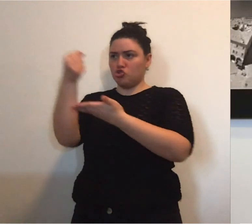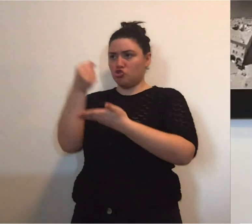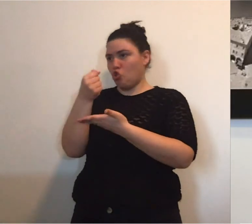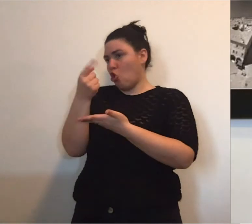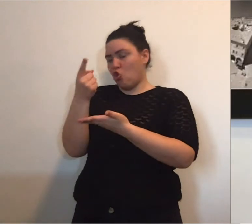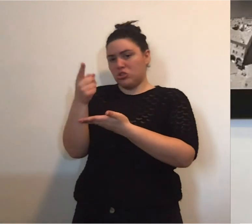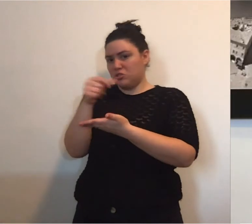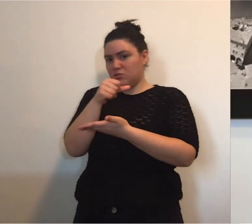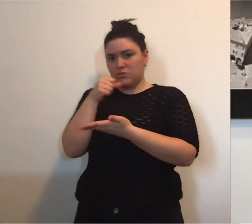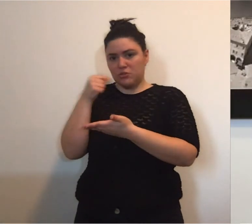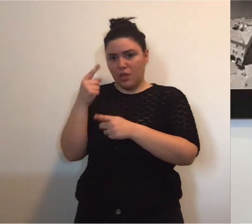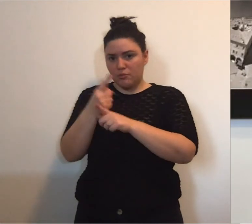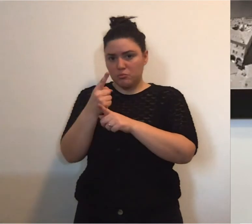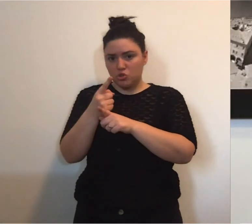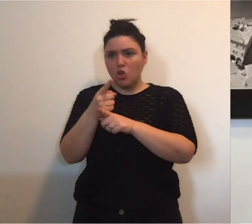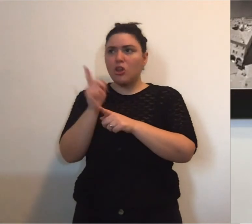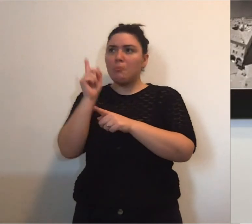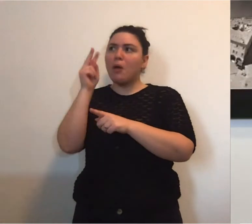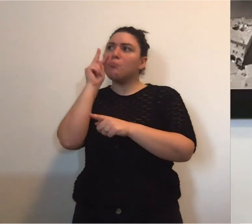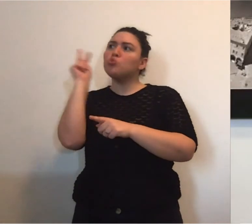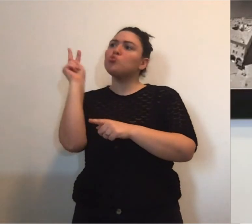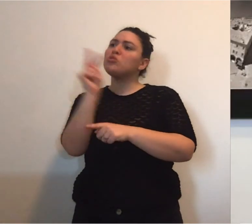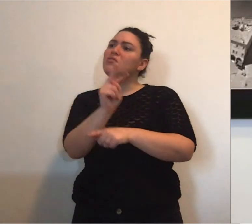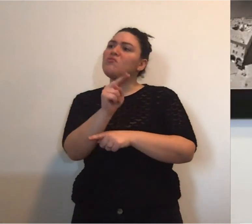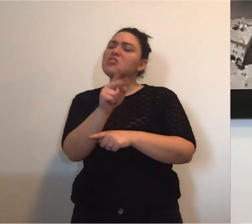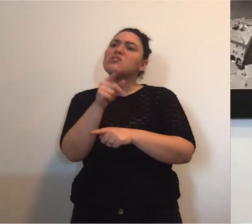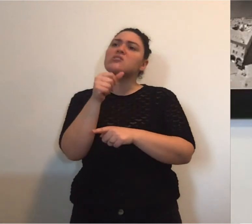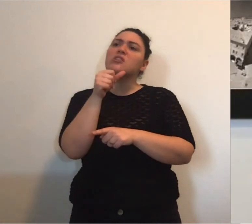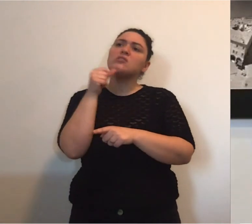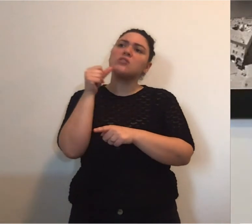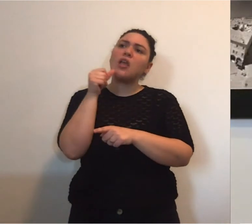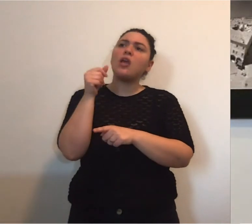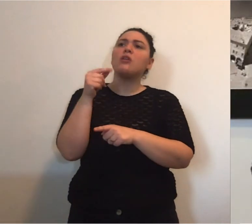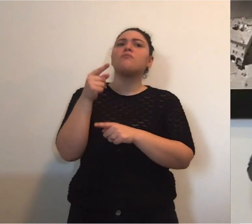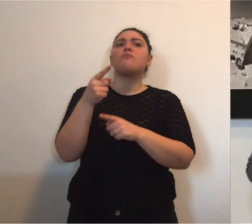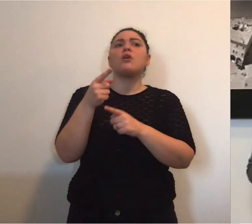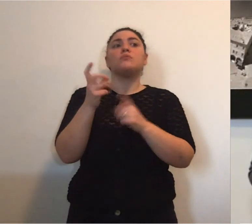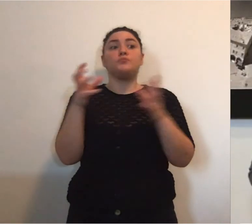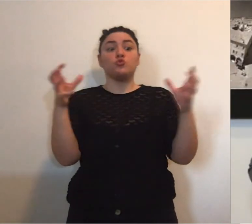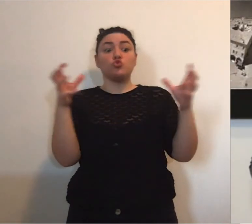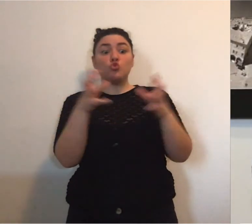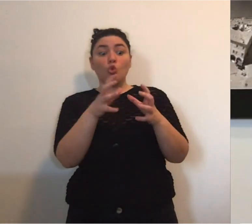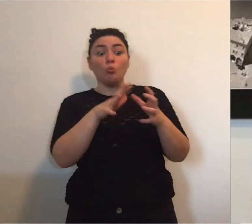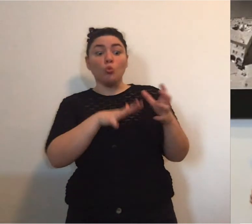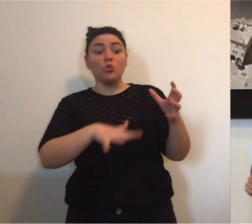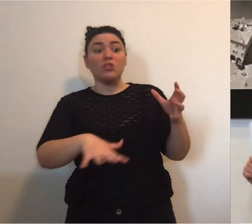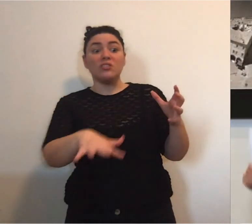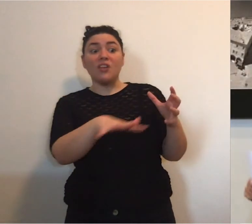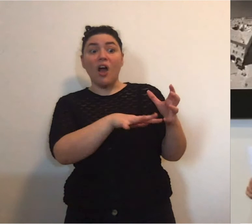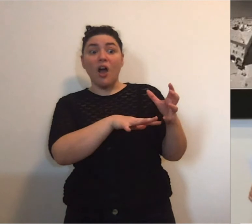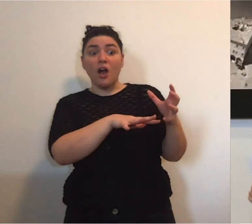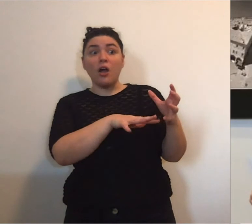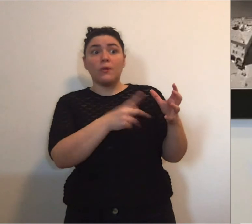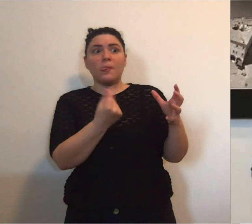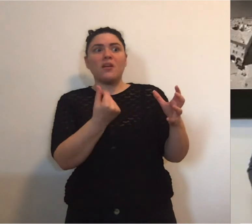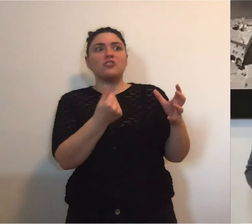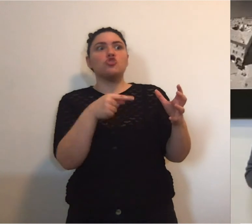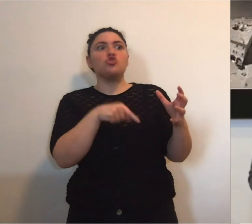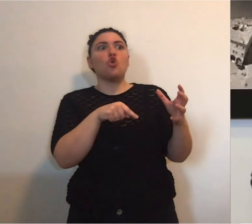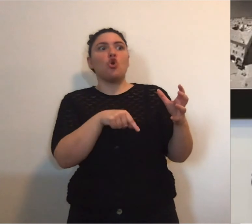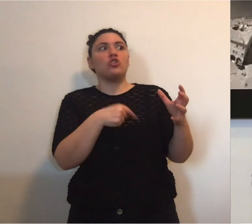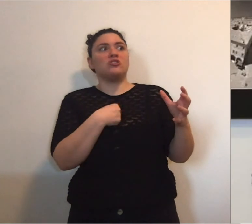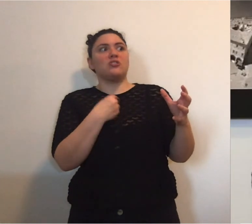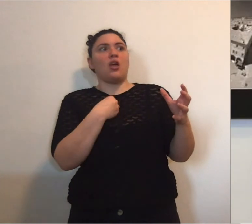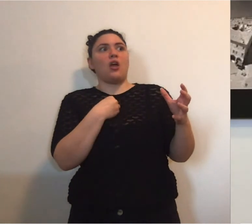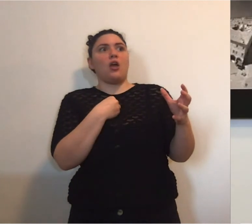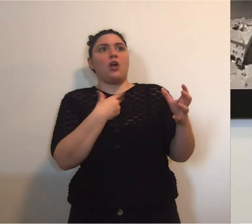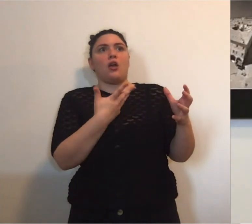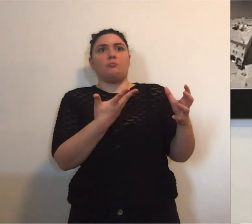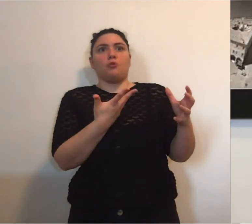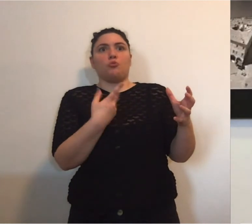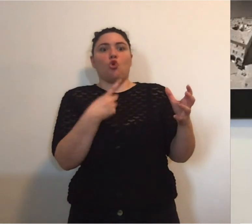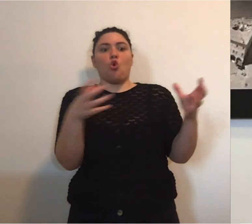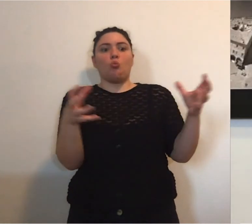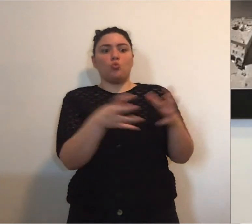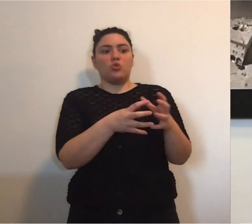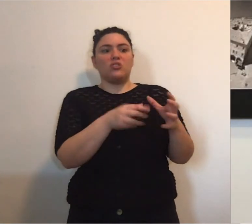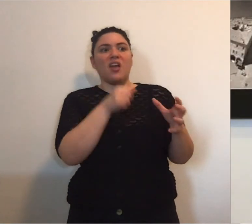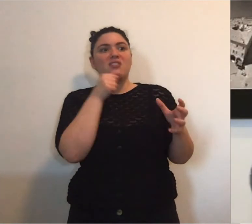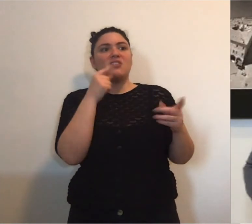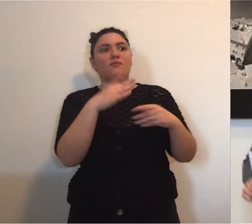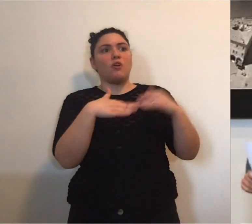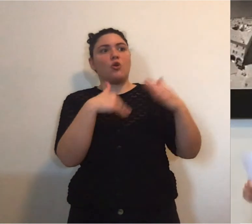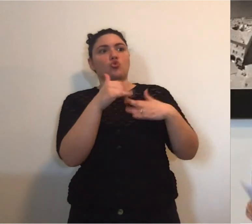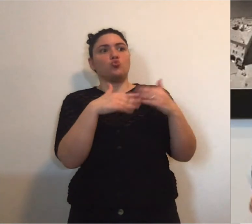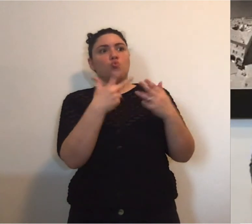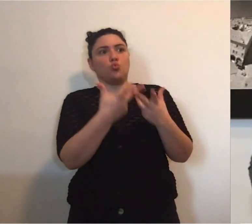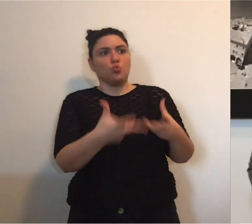fondamentale perché da lì passano le risorse, le intuizioni ma al tempo stesso per poter avere anche un punto di vista, passatemi i termini, di